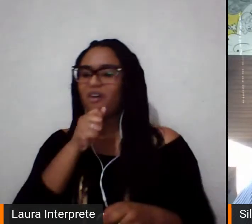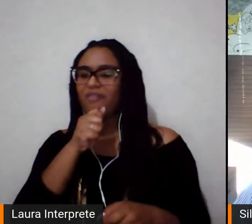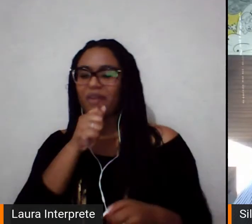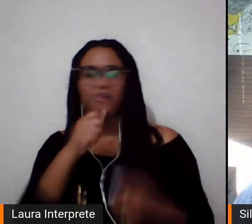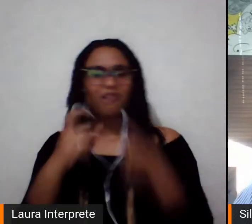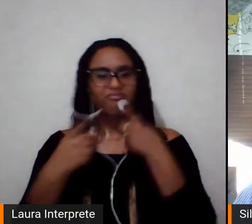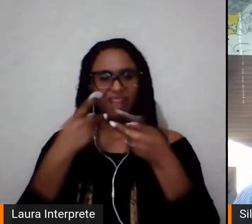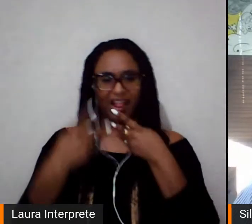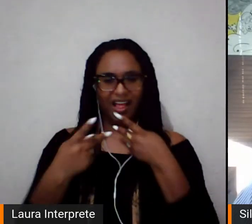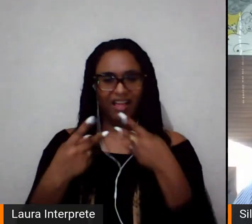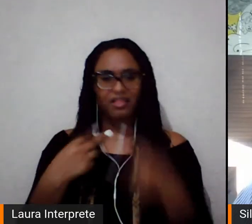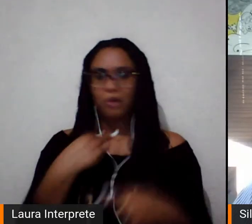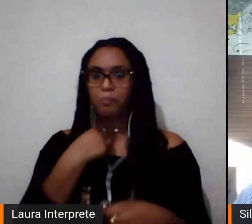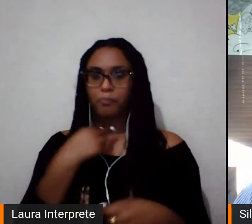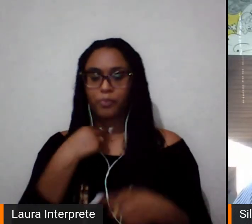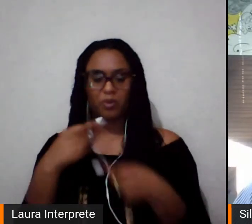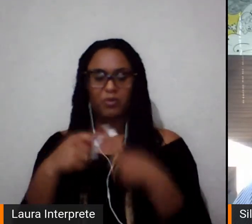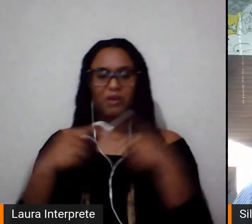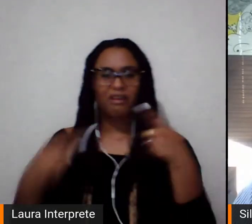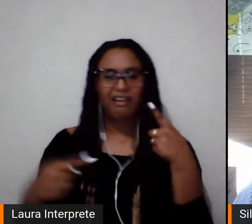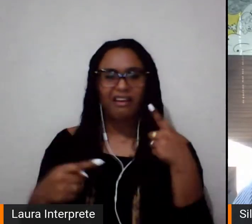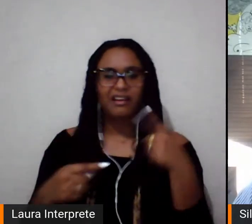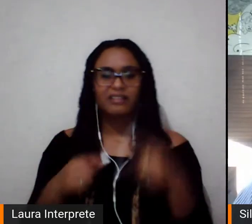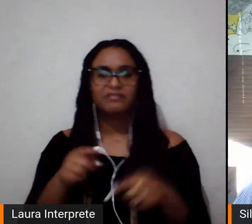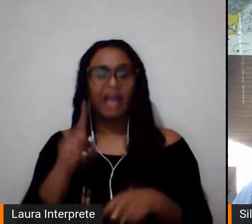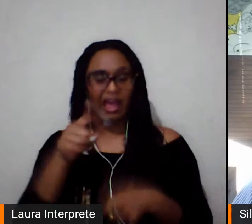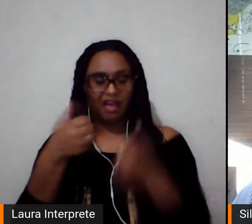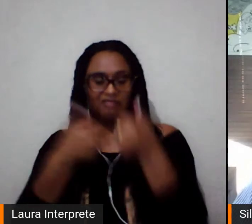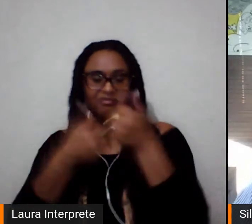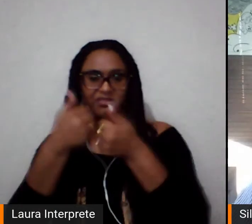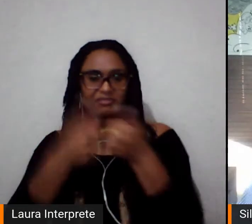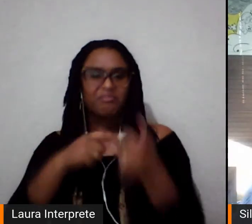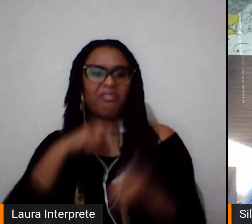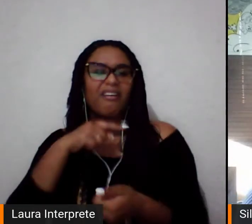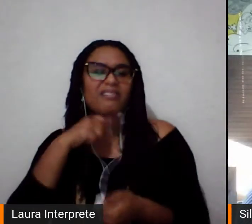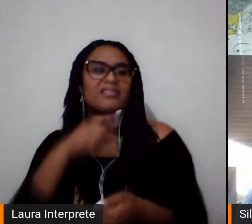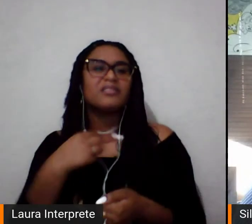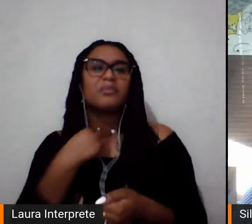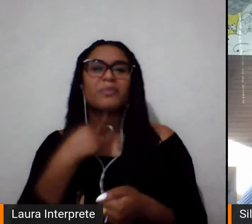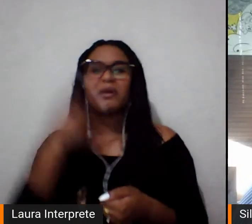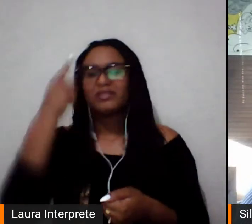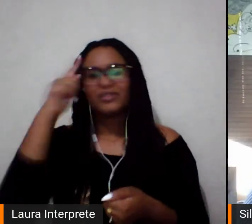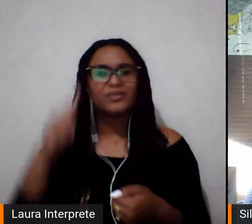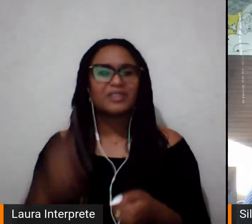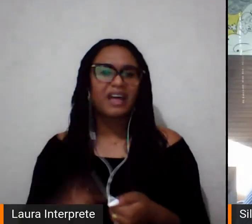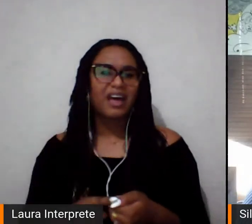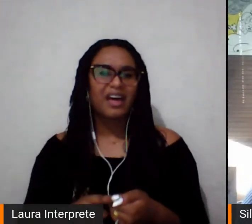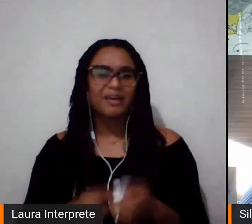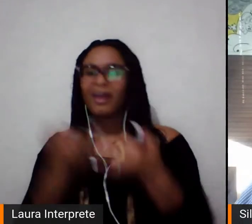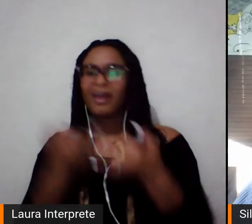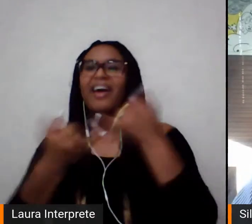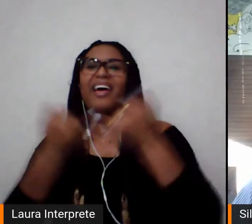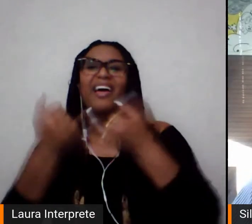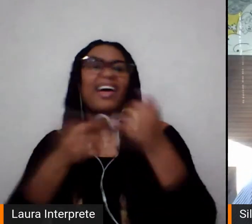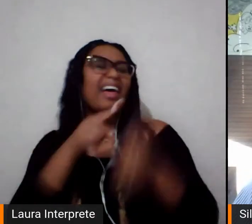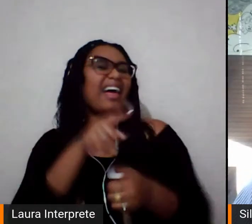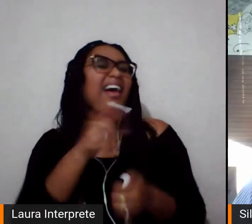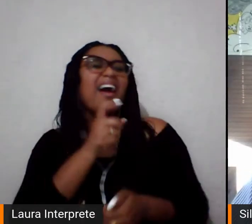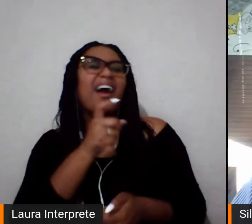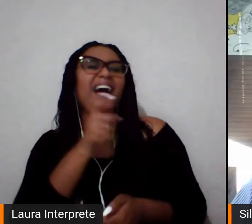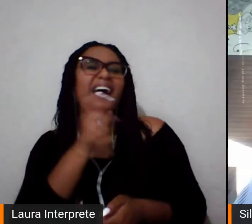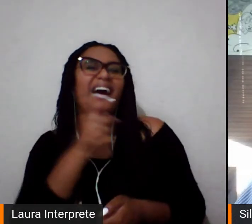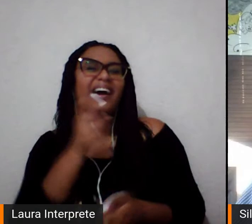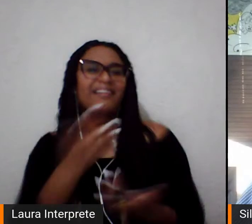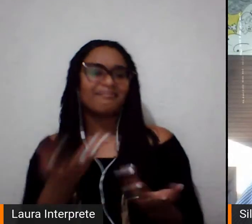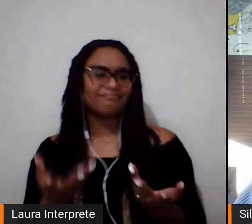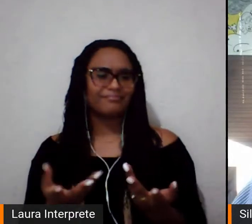é capaz de fazer determinada habilidade, modalidade esportiva, na medida que se faz uma piada, que se faz uma brincadeira para determinadas